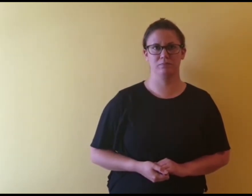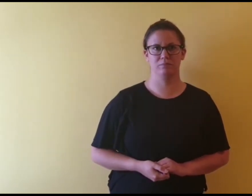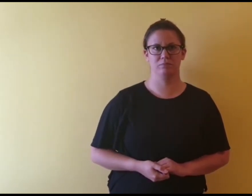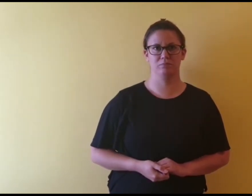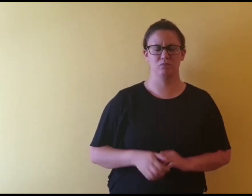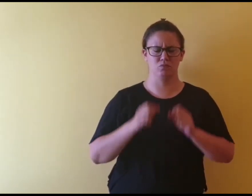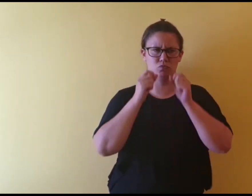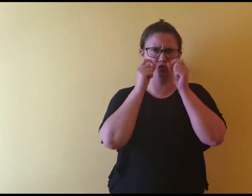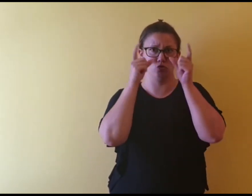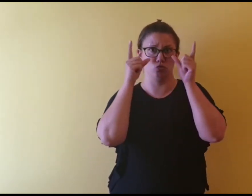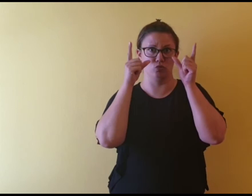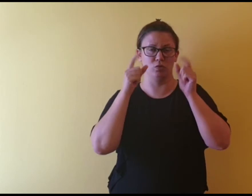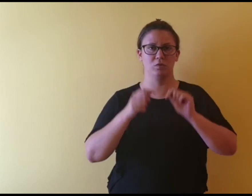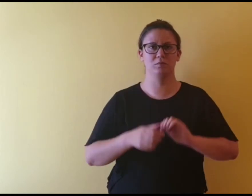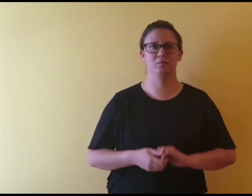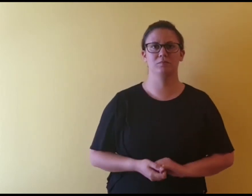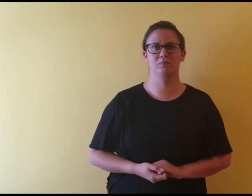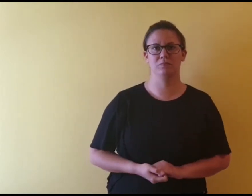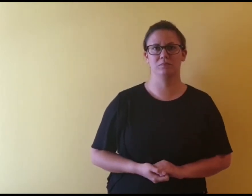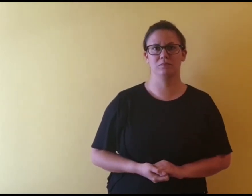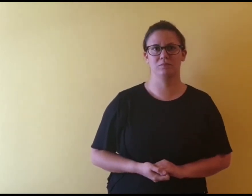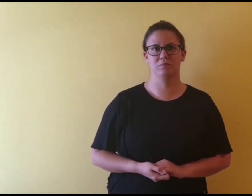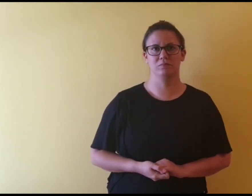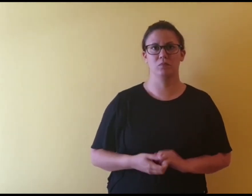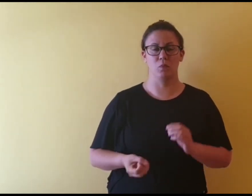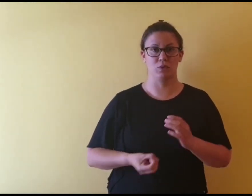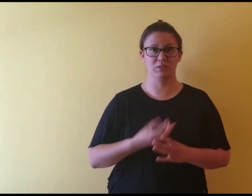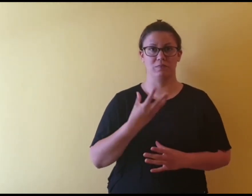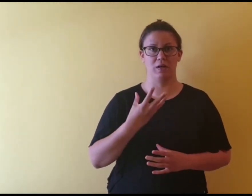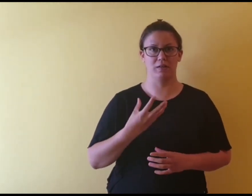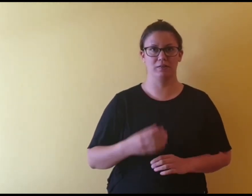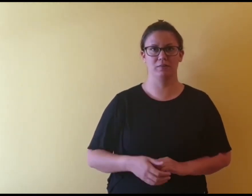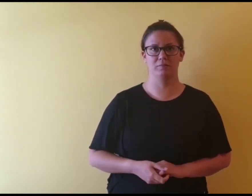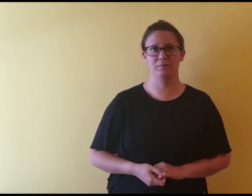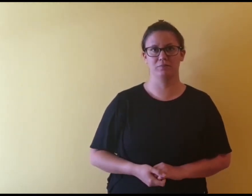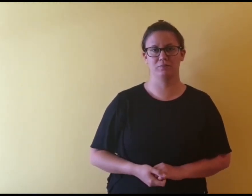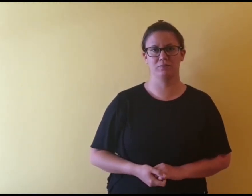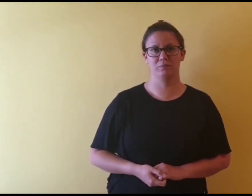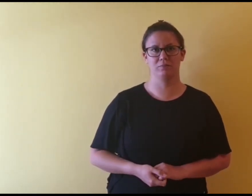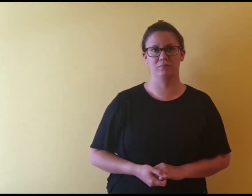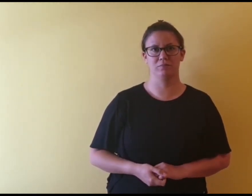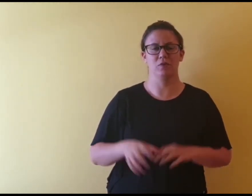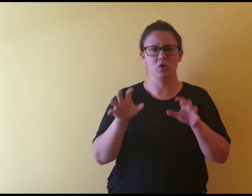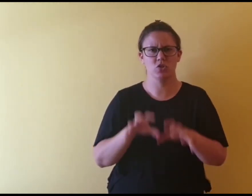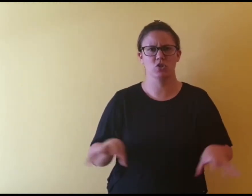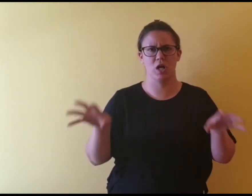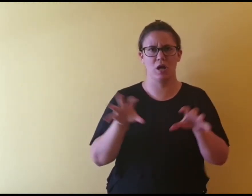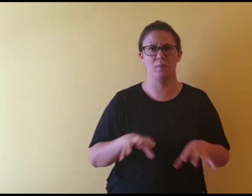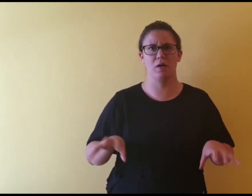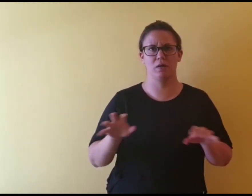Čudo. Ostvariti. Žaba.